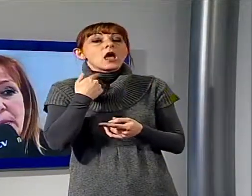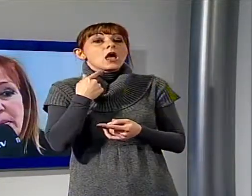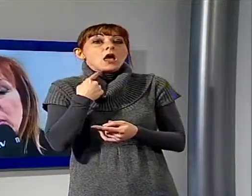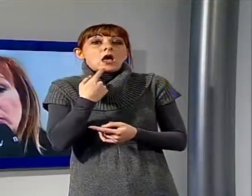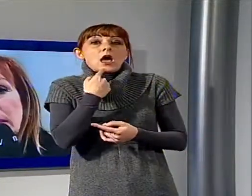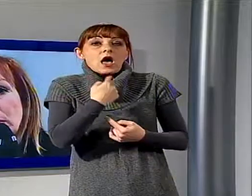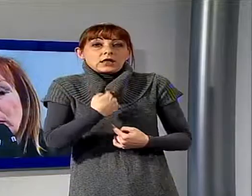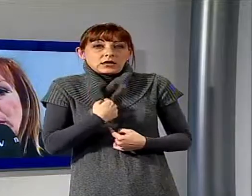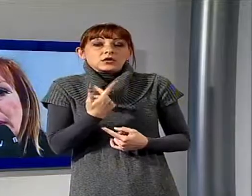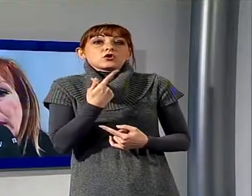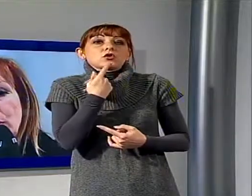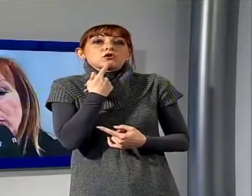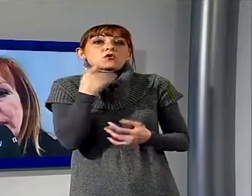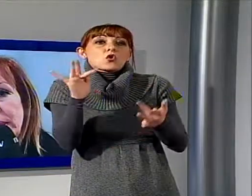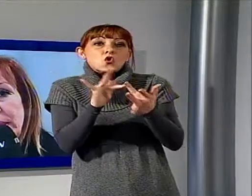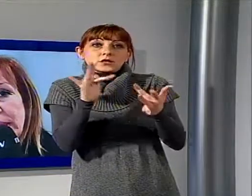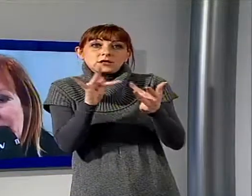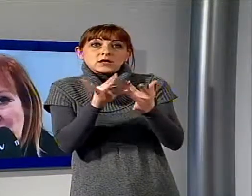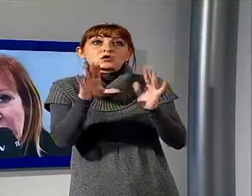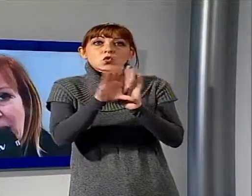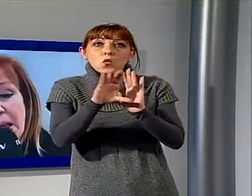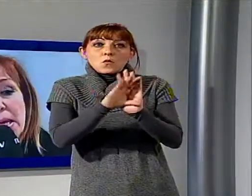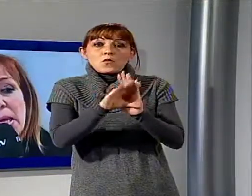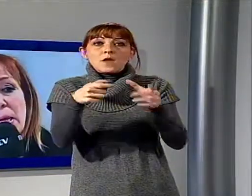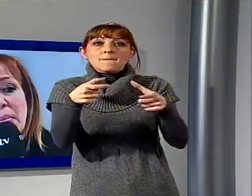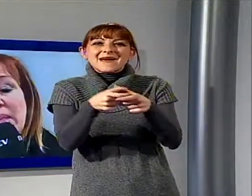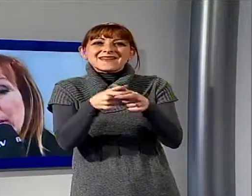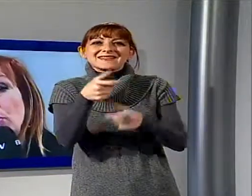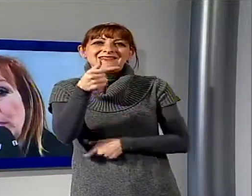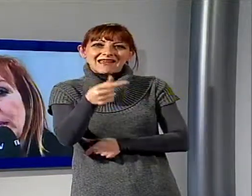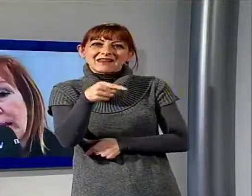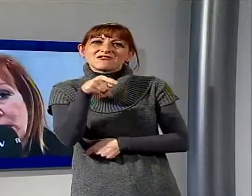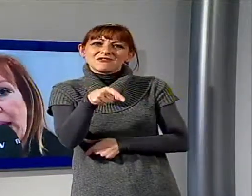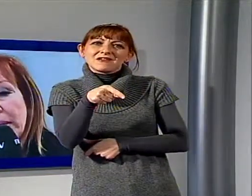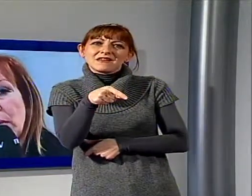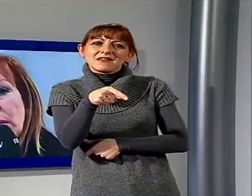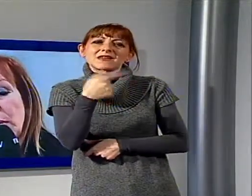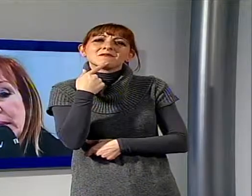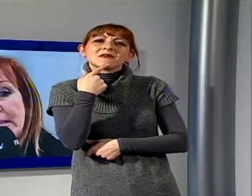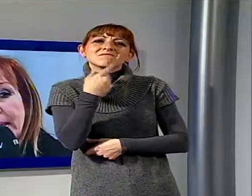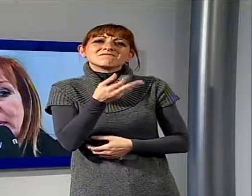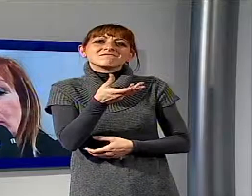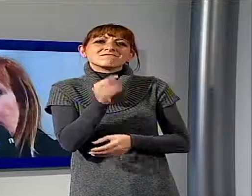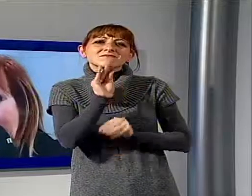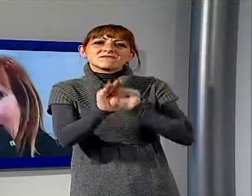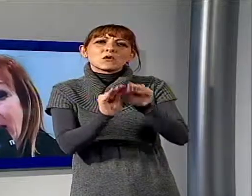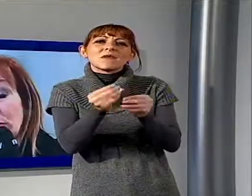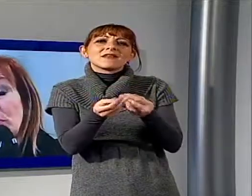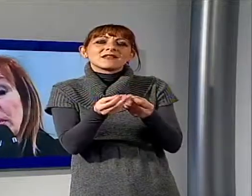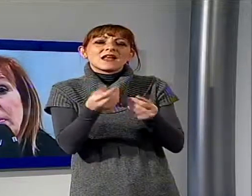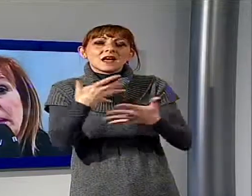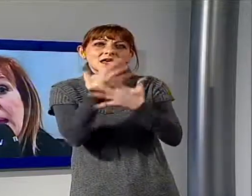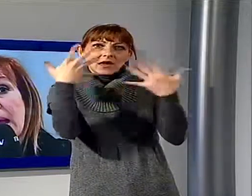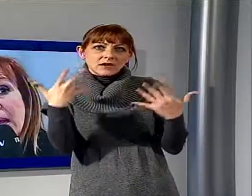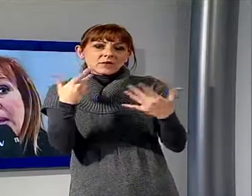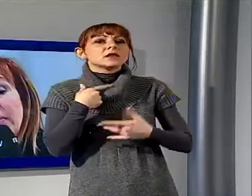a noi ha preso contatto col comune di Terracina per avere lumi al riguardo. E quindi si è detto e dichiarato